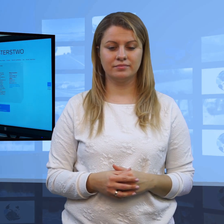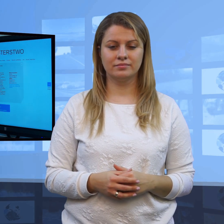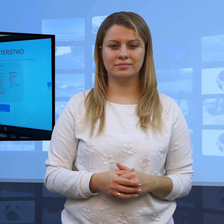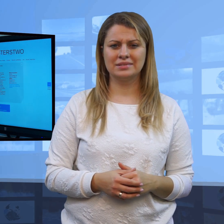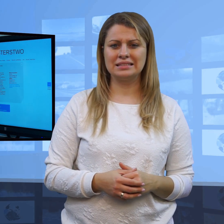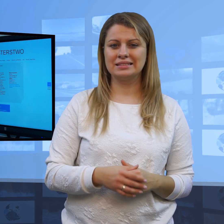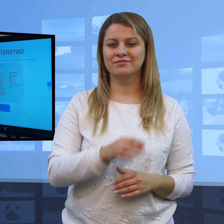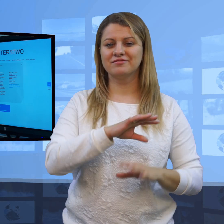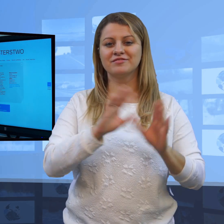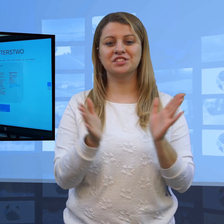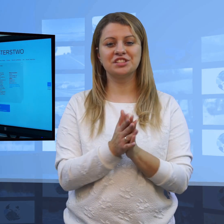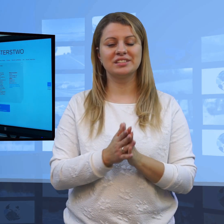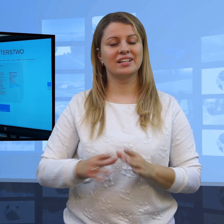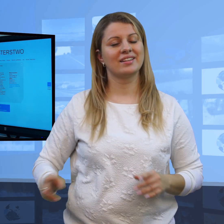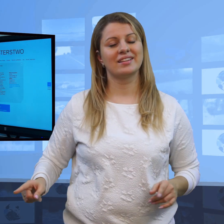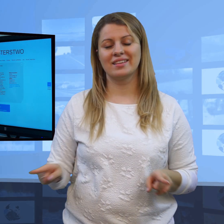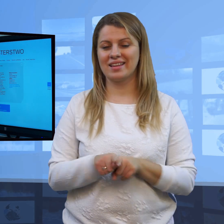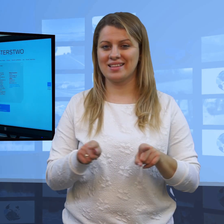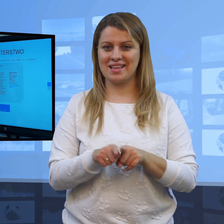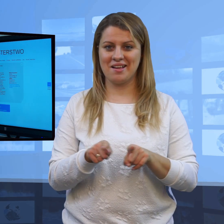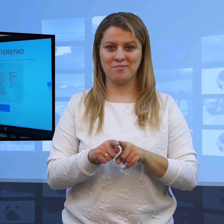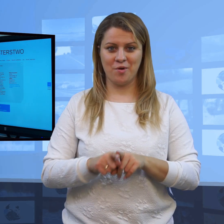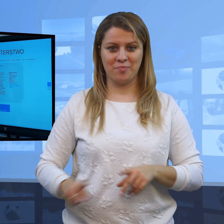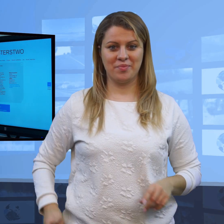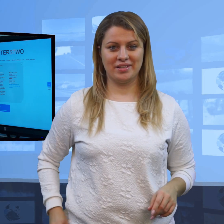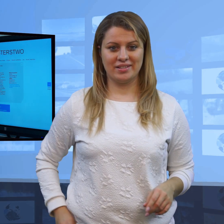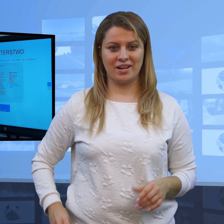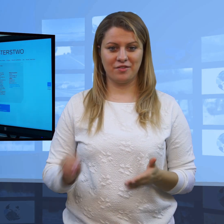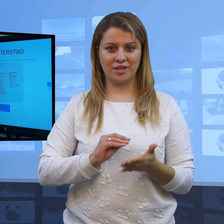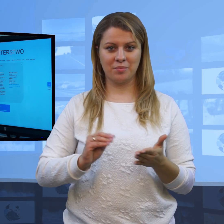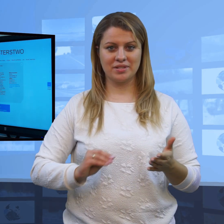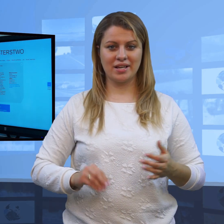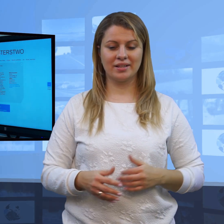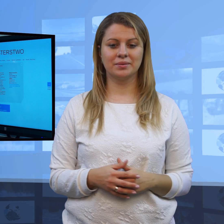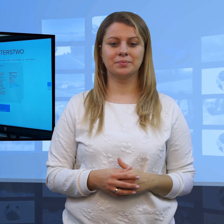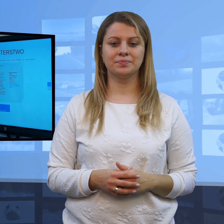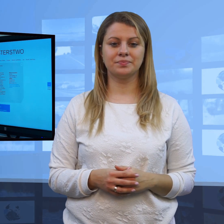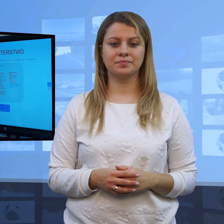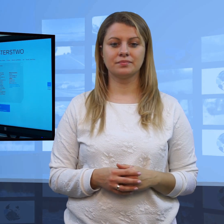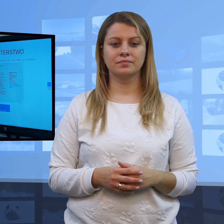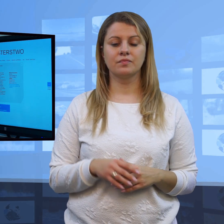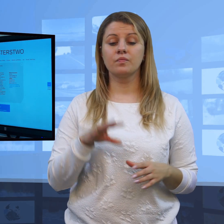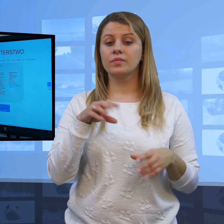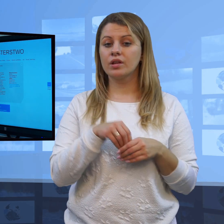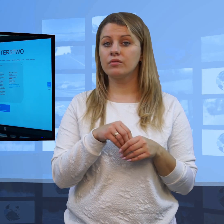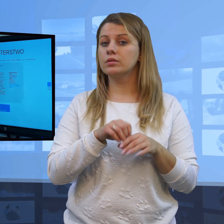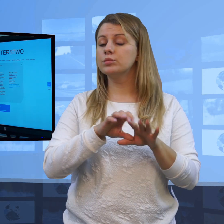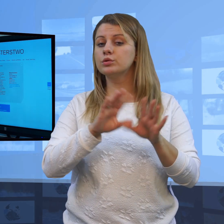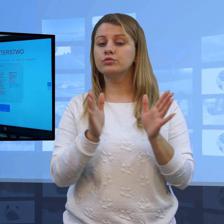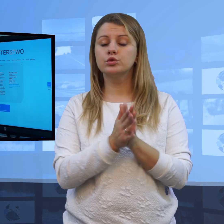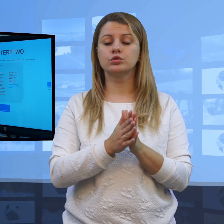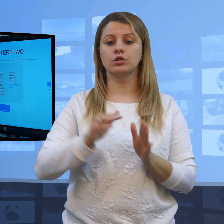W ten sam sposób można znaleźć kontakt, na który dziennikarz może swoje pytania wysłać i oczekiwać